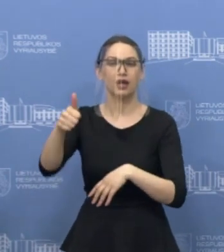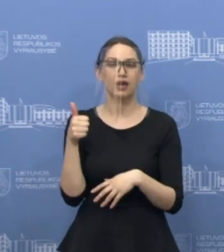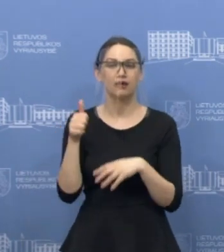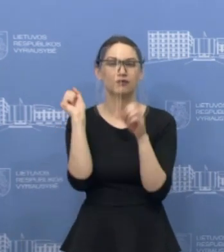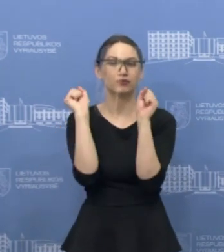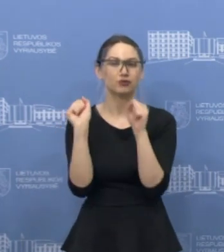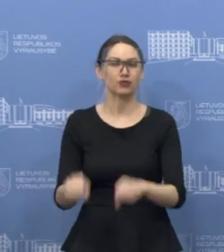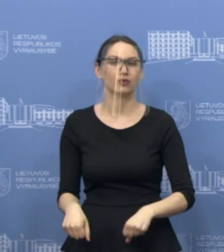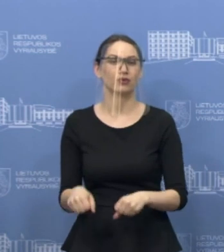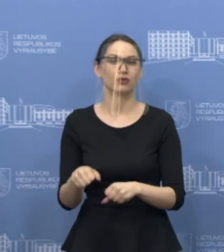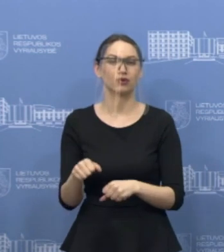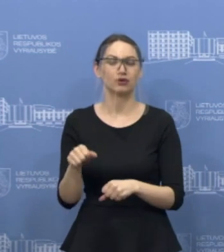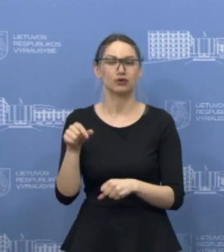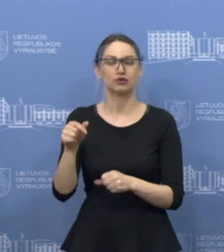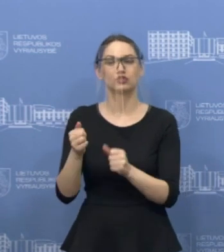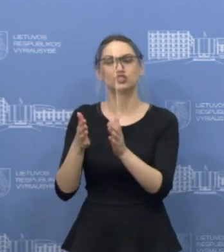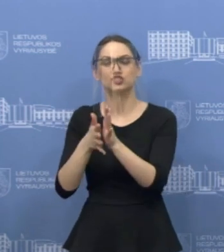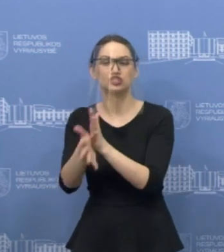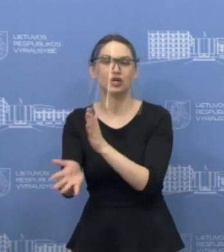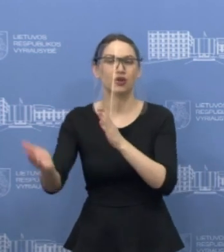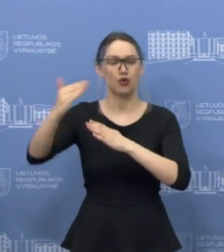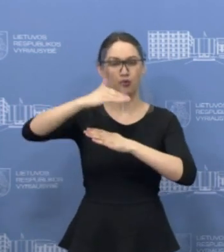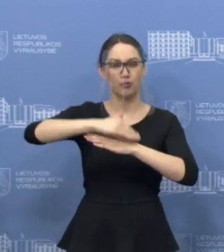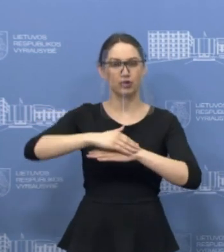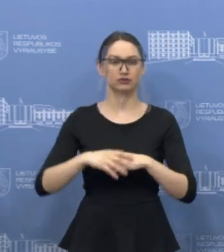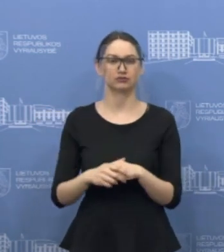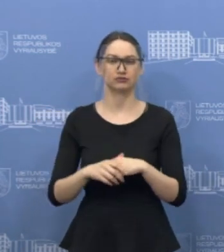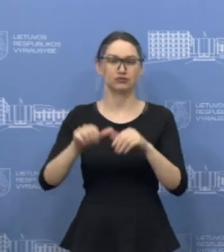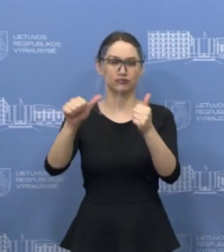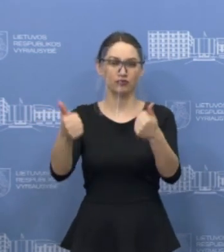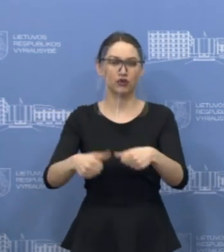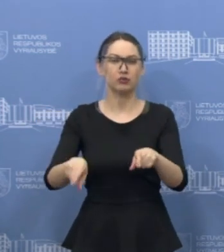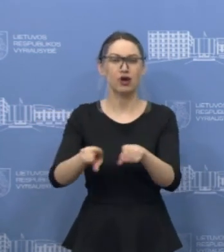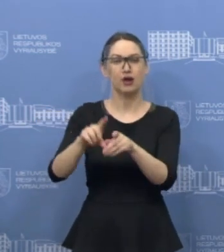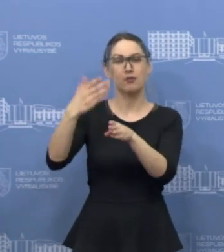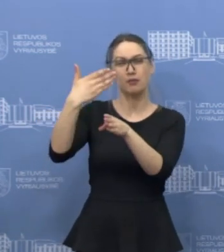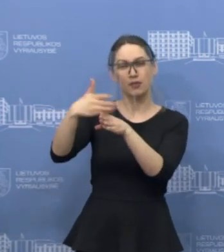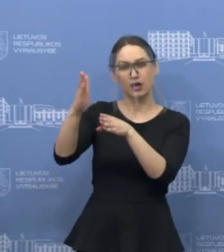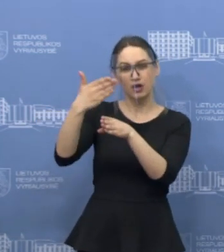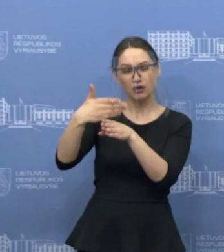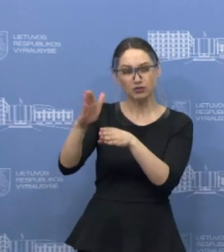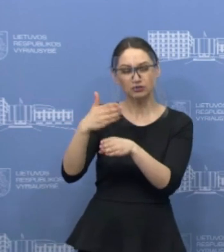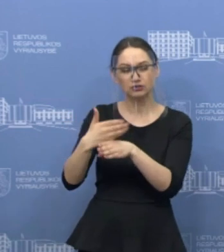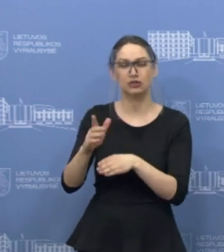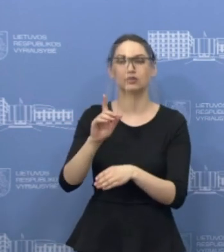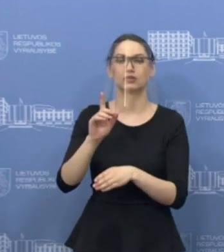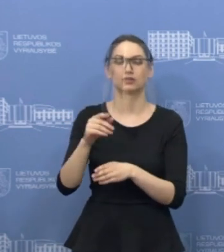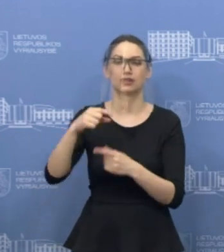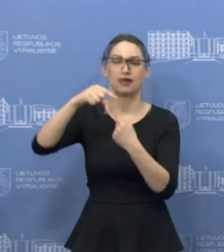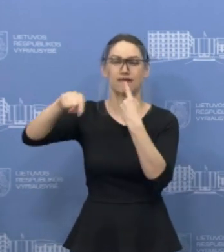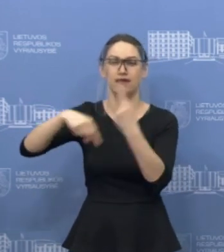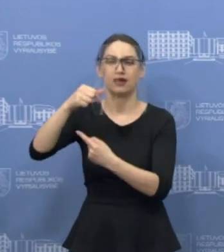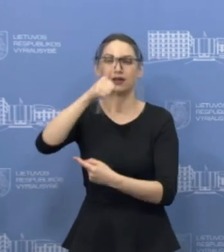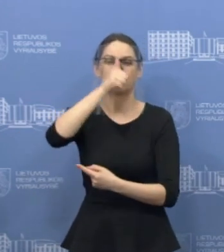tas išlaidas. Tokiu būdu galvenasi paskola, kuri verslininkui išmokama